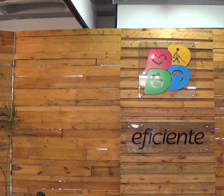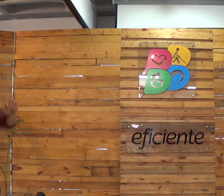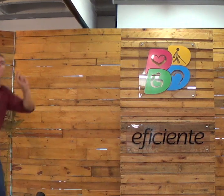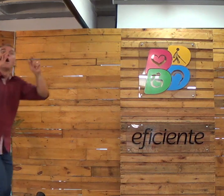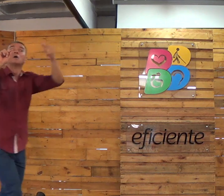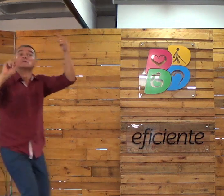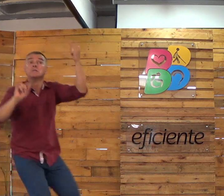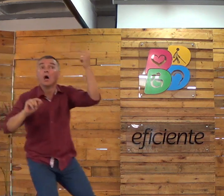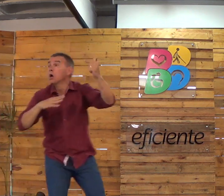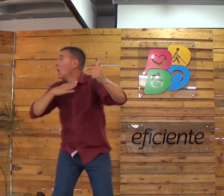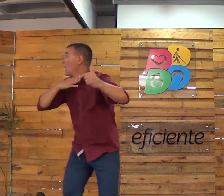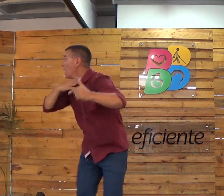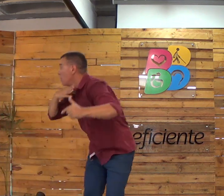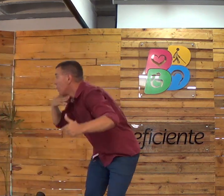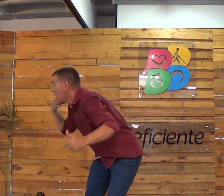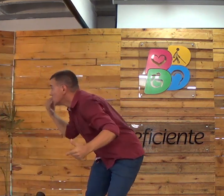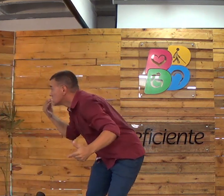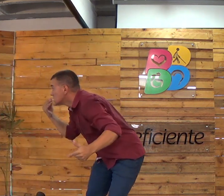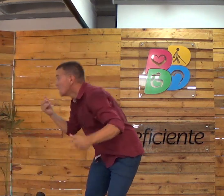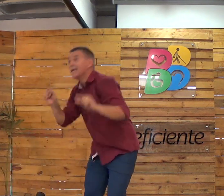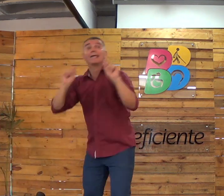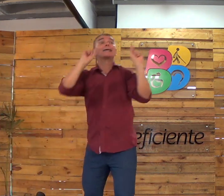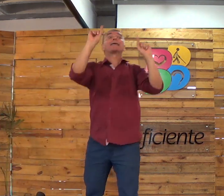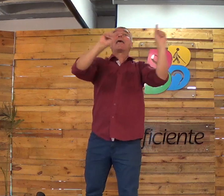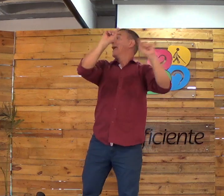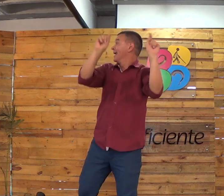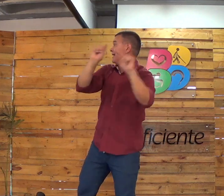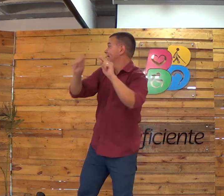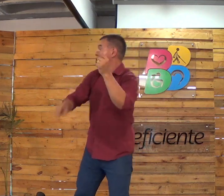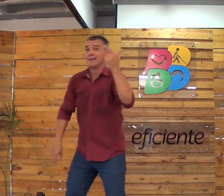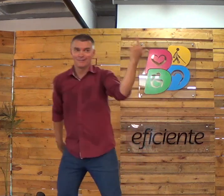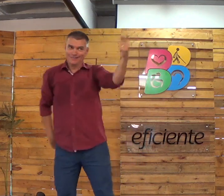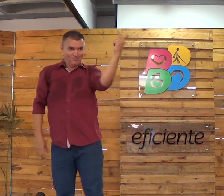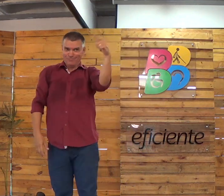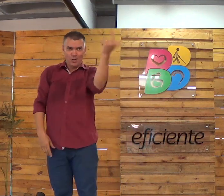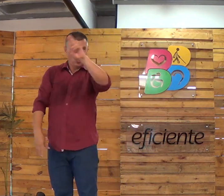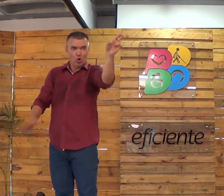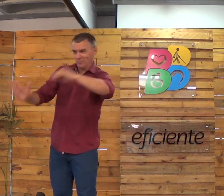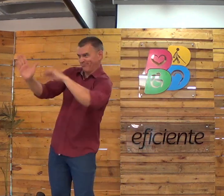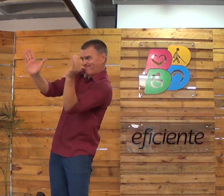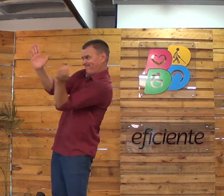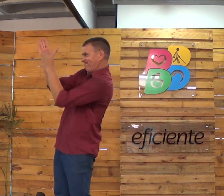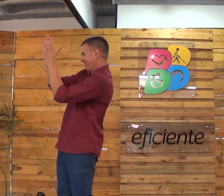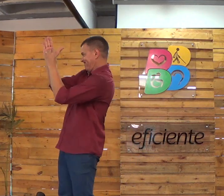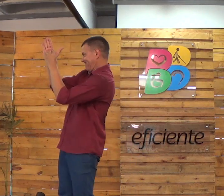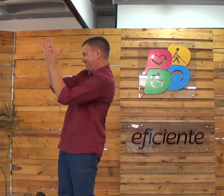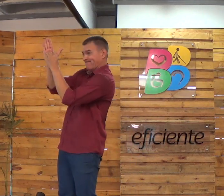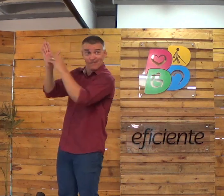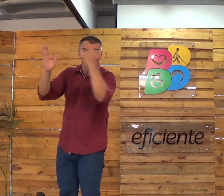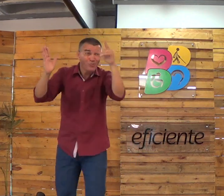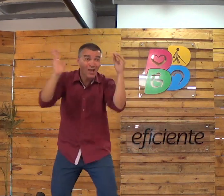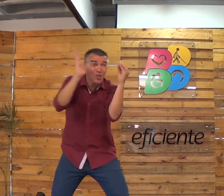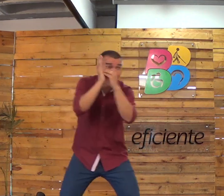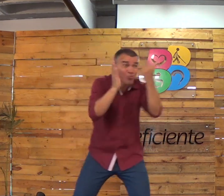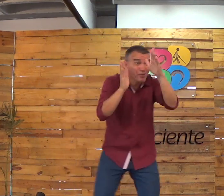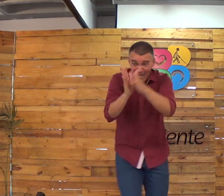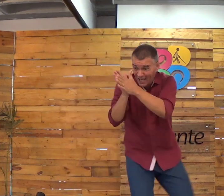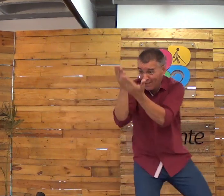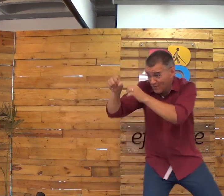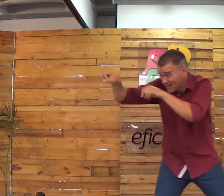Presta atenção. Como assim, segunda morte? Como assim? Porque se você não tem uma identidade, não tem uma RG,